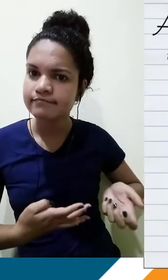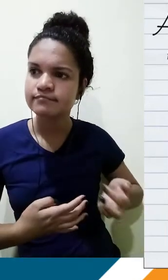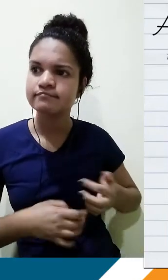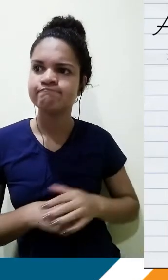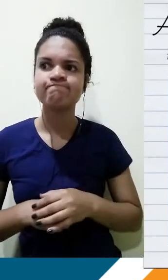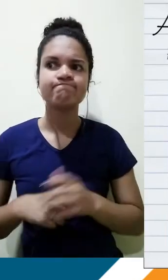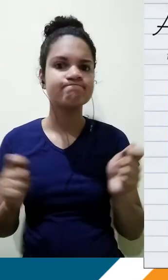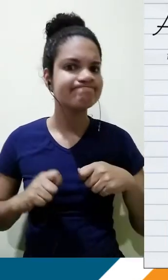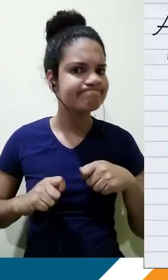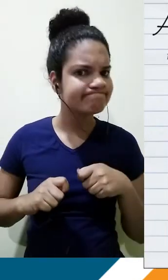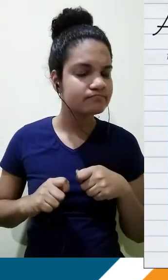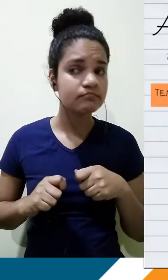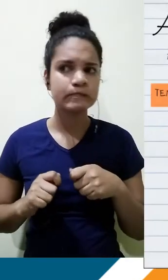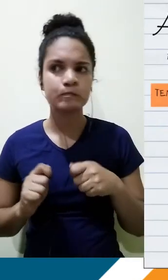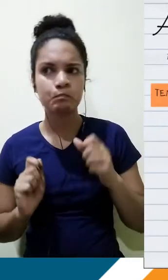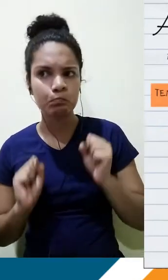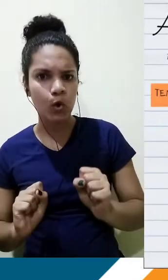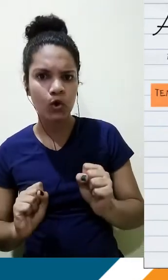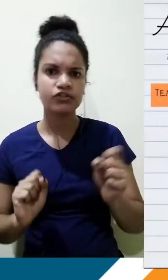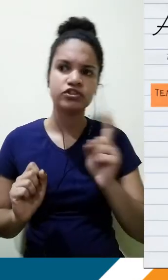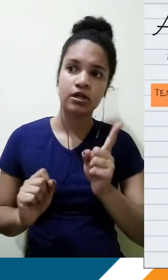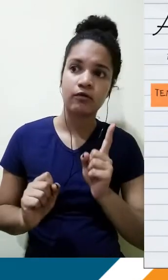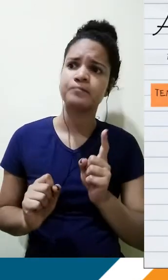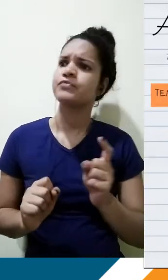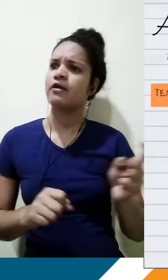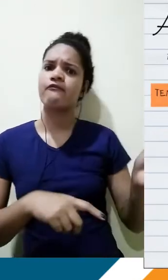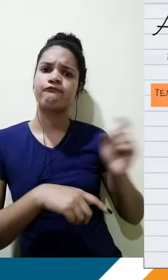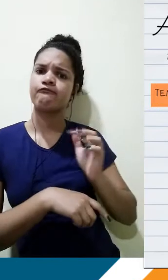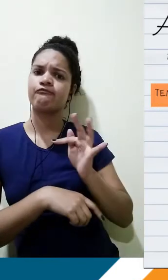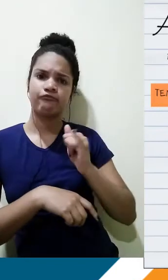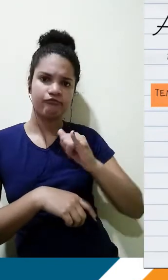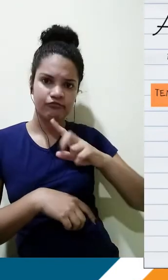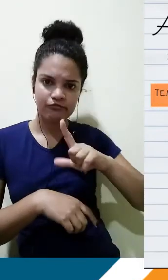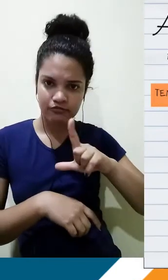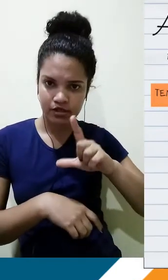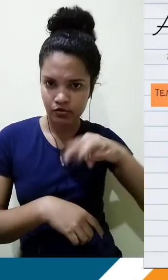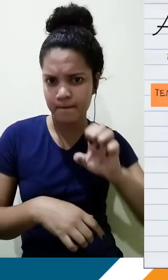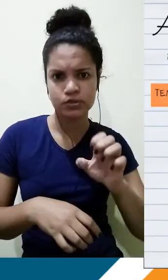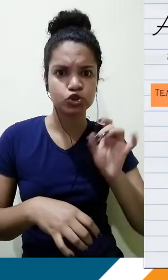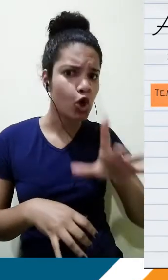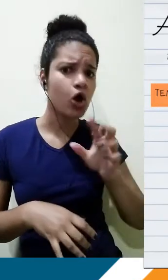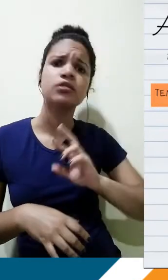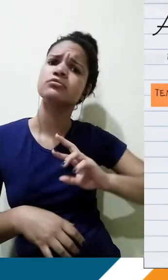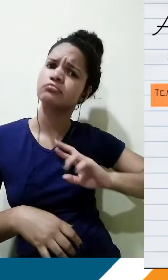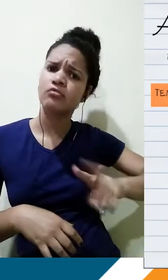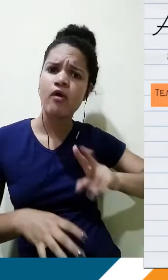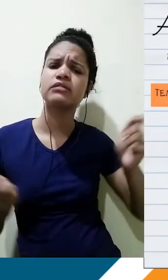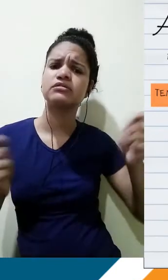redação um filme? Claro que pode. Não só um filme, né? A gente aprendeu lá na contextualização cultural que você pode trabalhar literatura, séries,